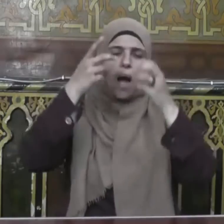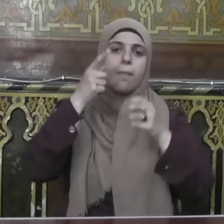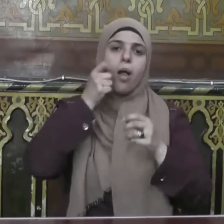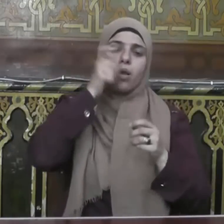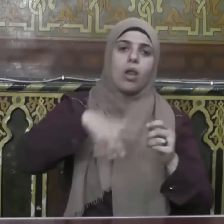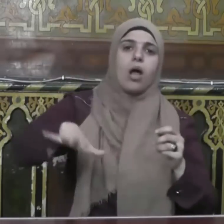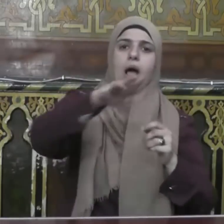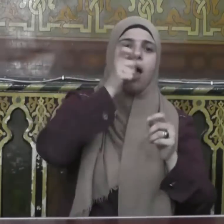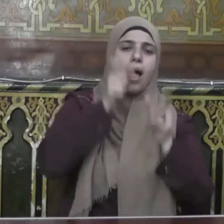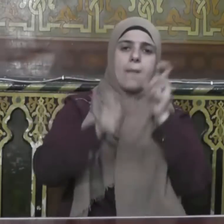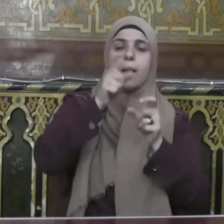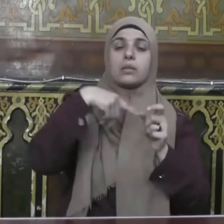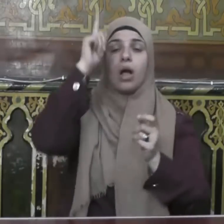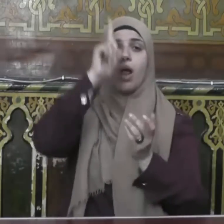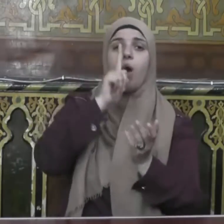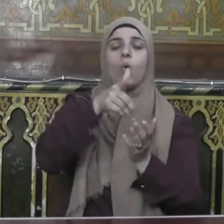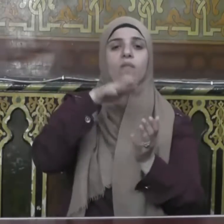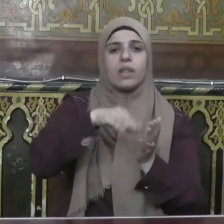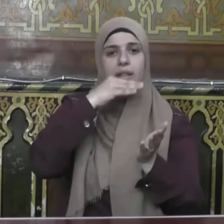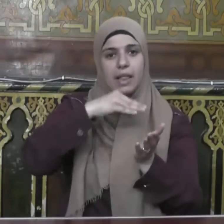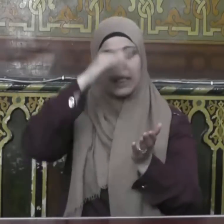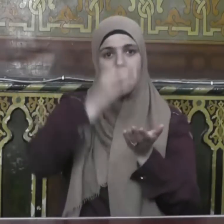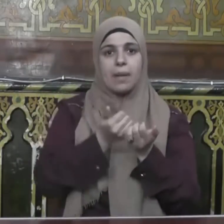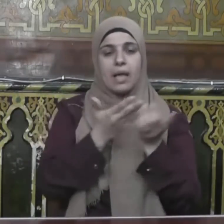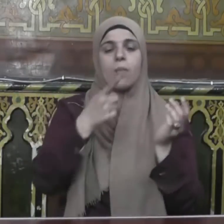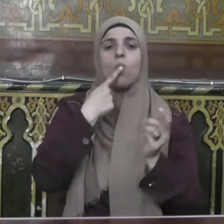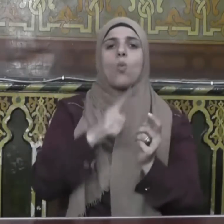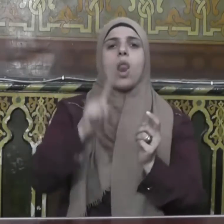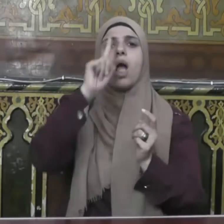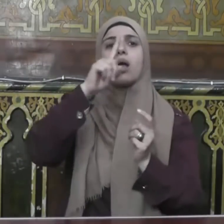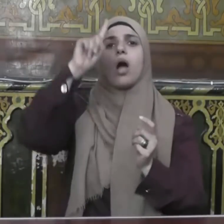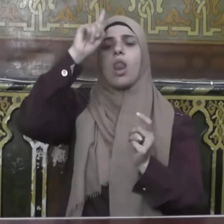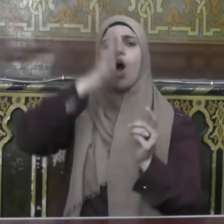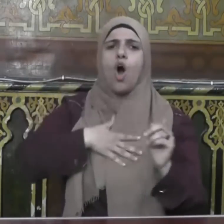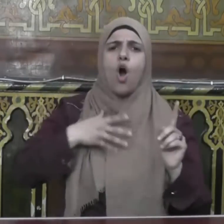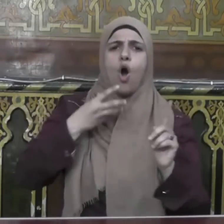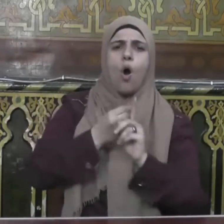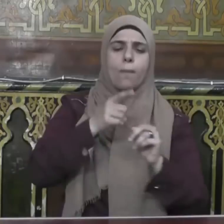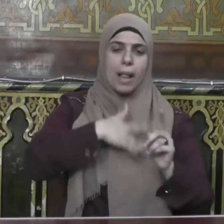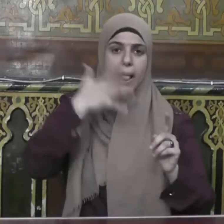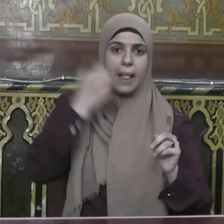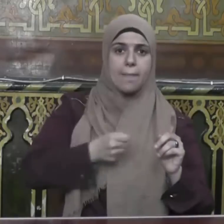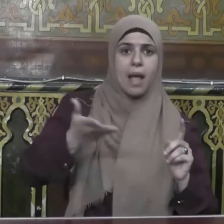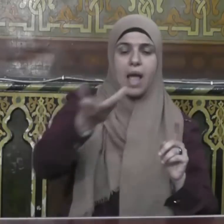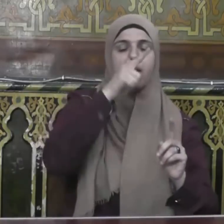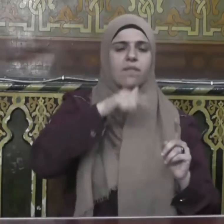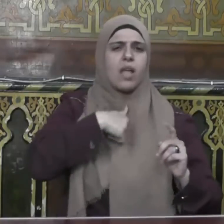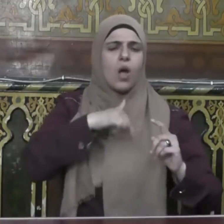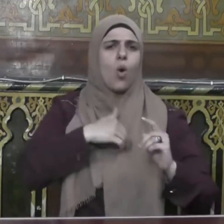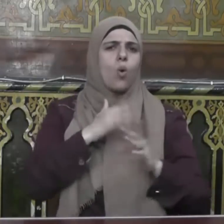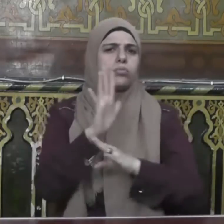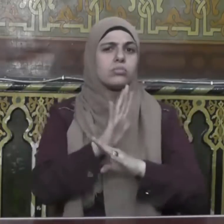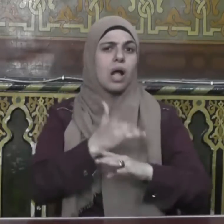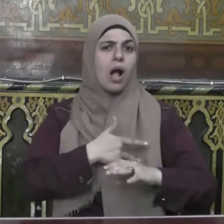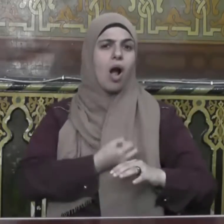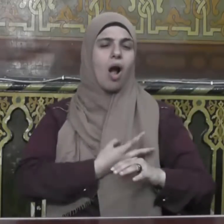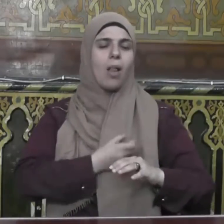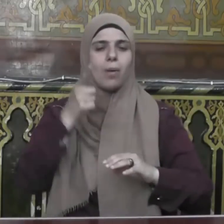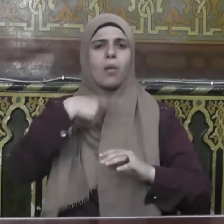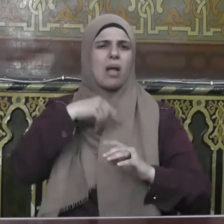حيث يقول الحق سبحانه ولكن الله حبب إليكم الإيمان وزينه في قلوبكم وكره إليكم